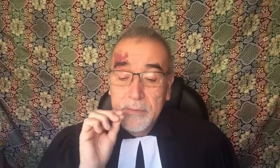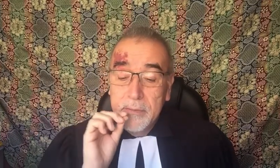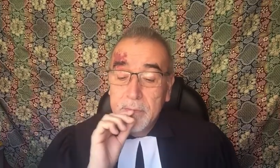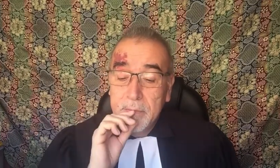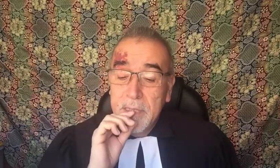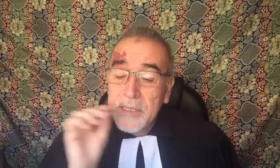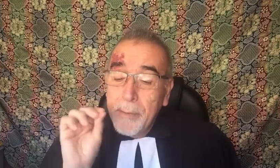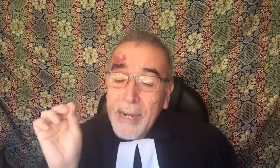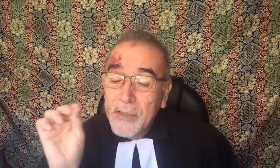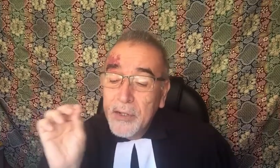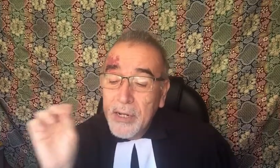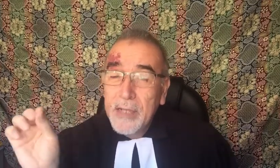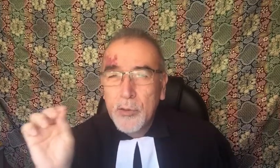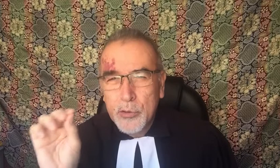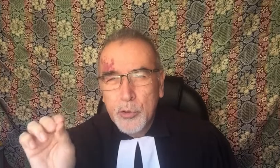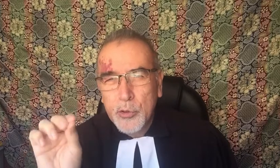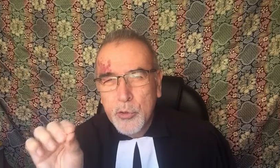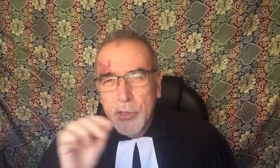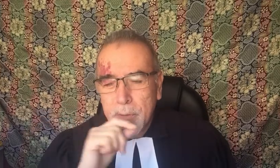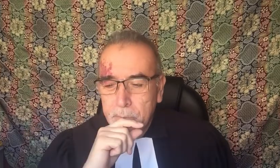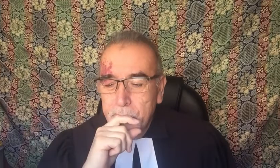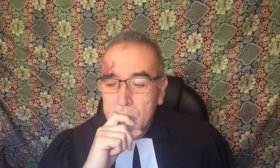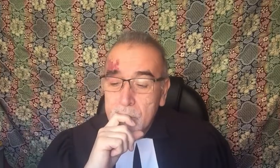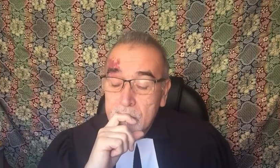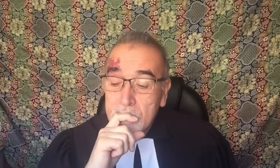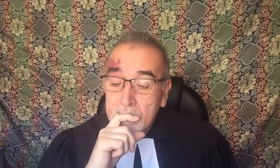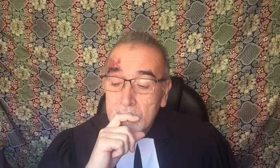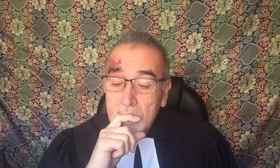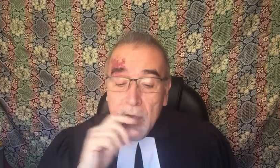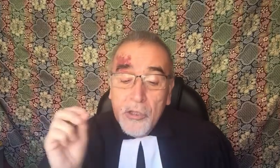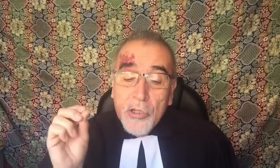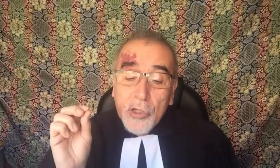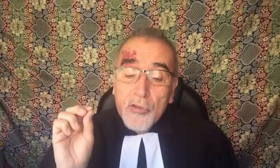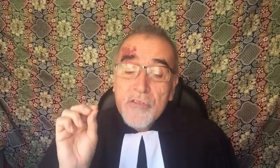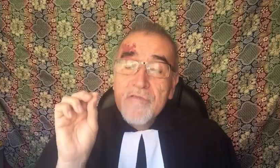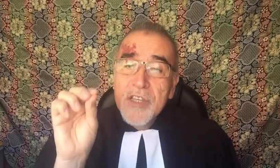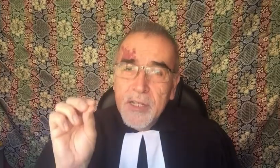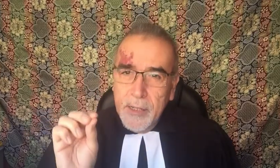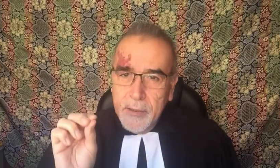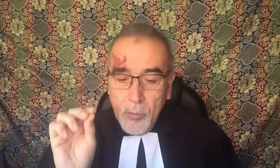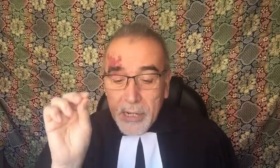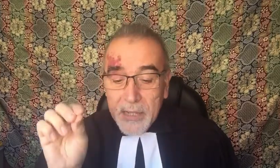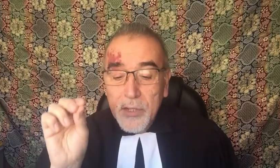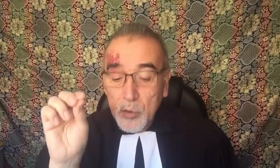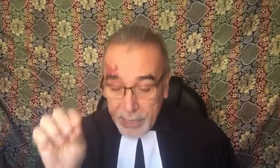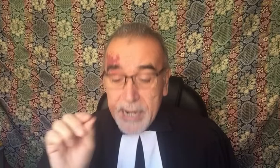esta parte del relato a nosotros hoy? Entiendo que nos invita como iglesia luterana